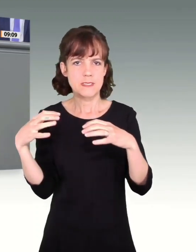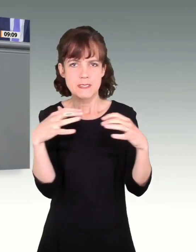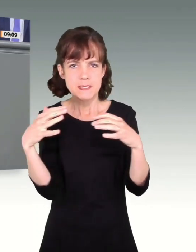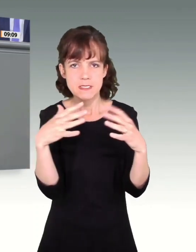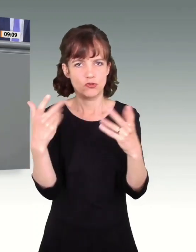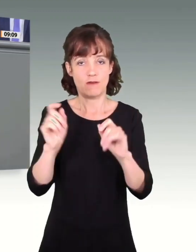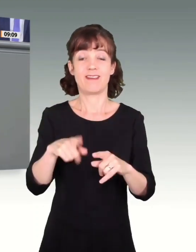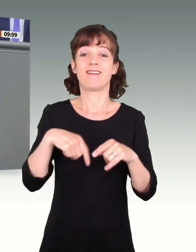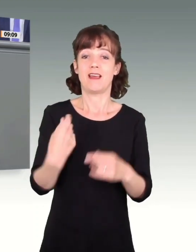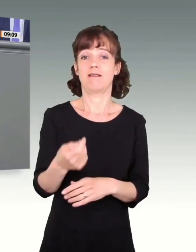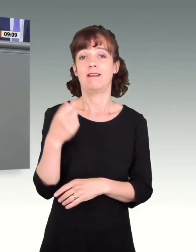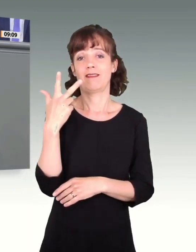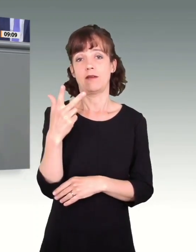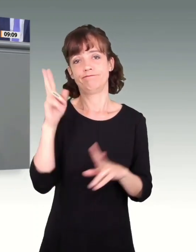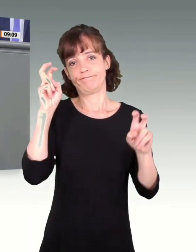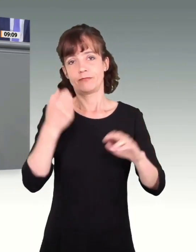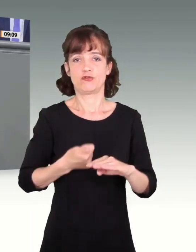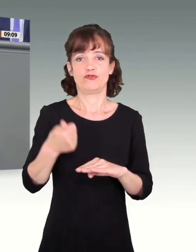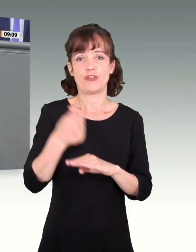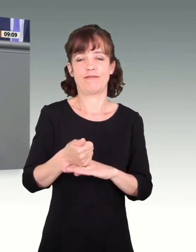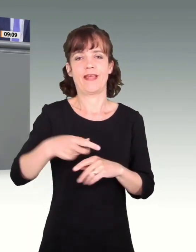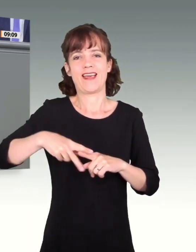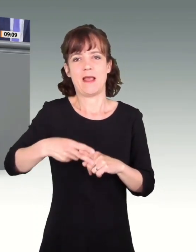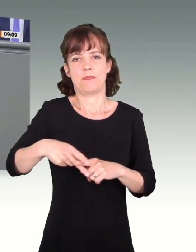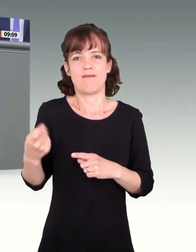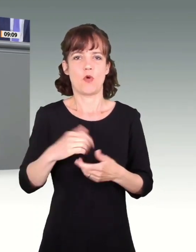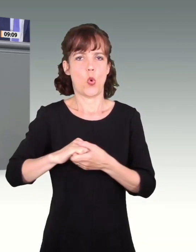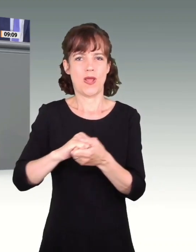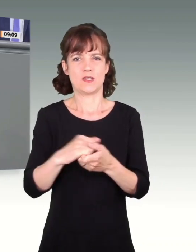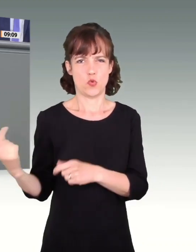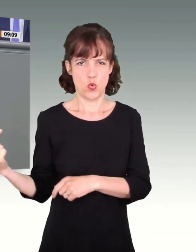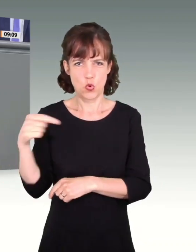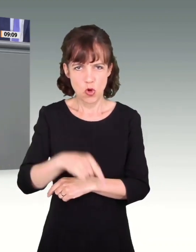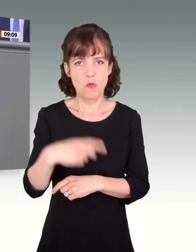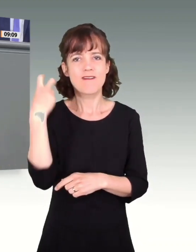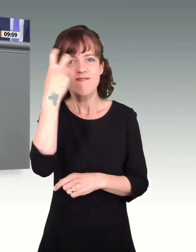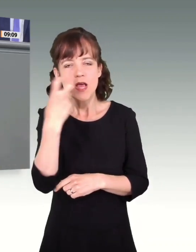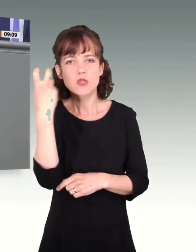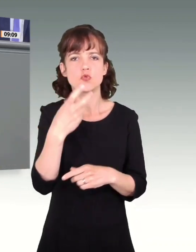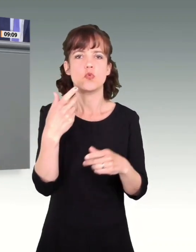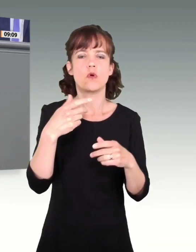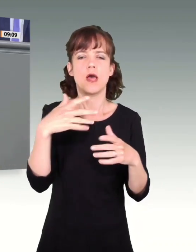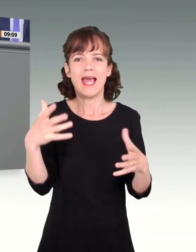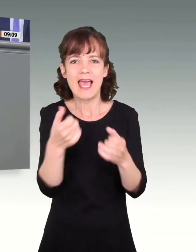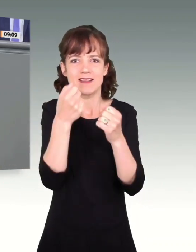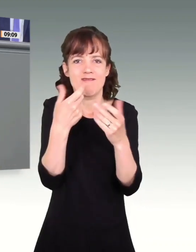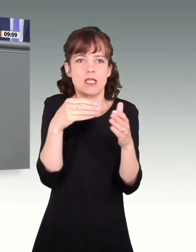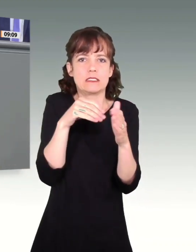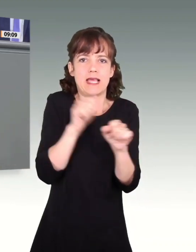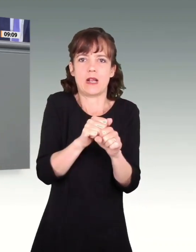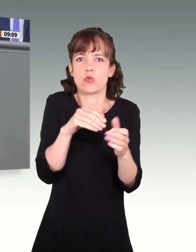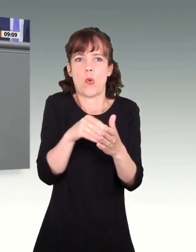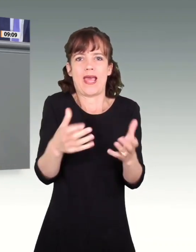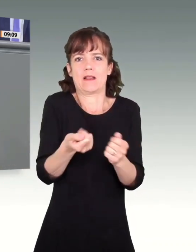drei Chefklempner der Koalition auf die Bühne und versuchen, vom Heizungsgesetz zu retten, was zu retten ist.